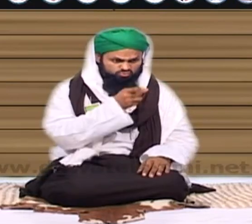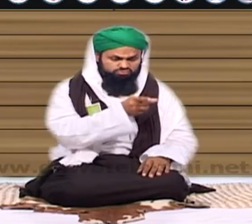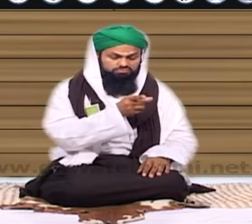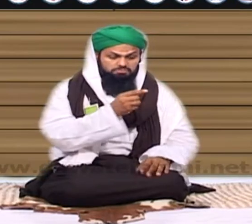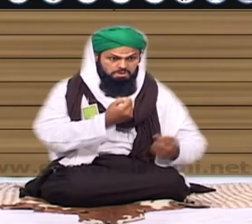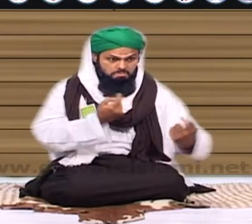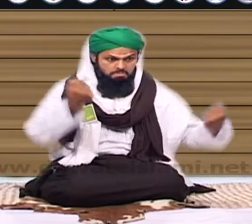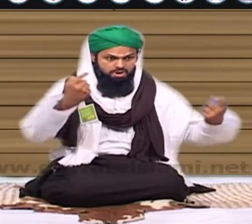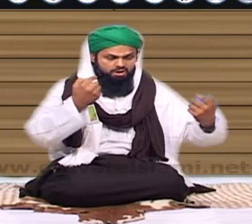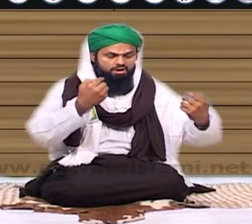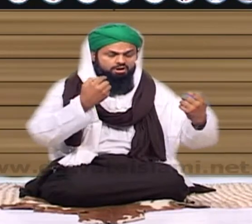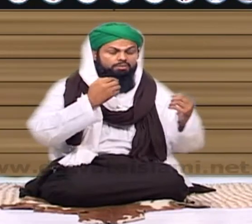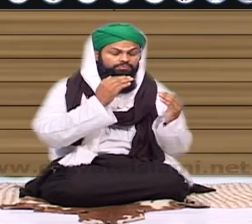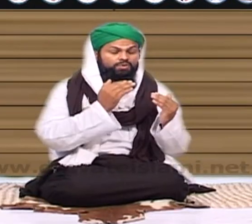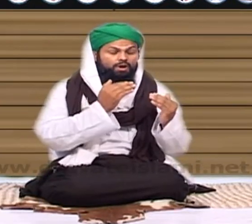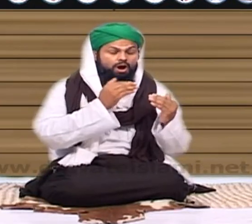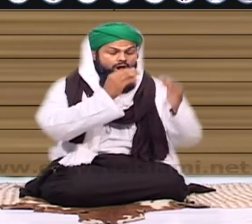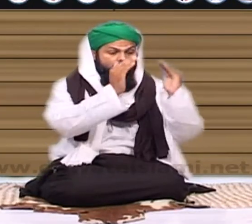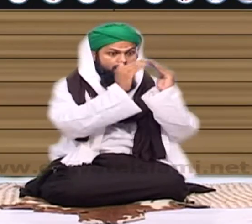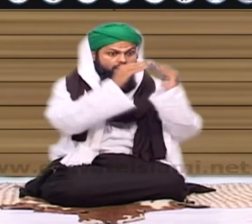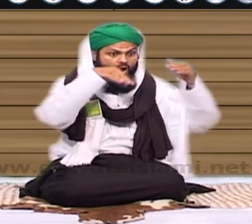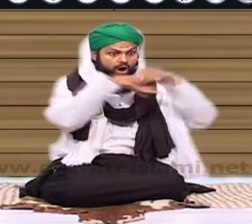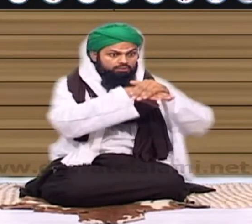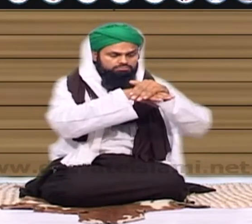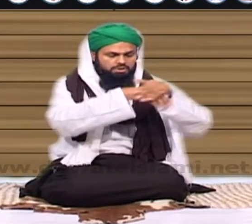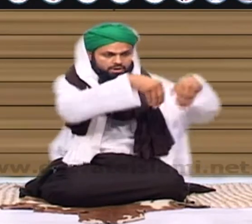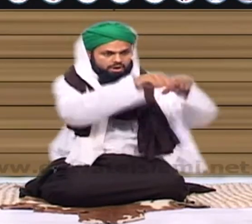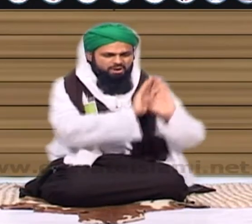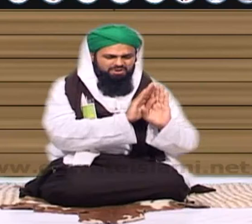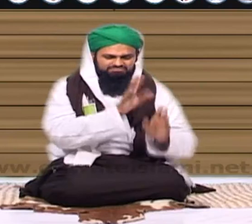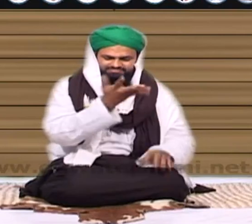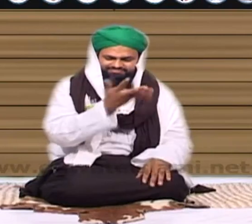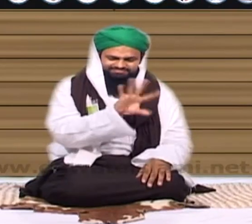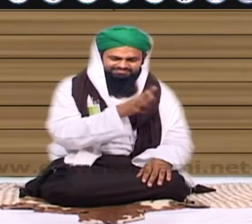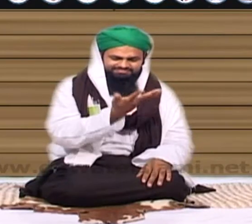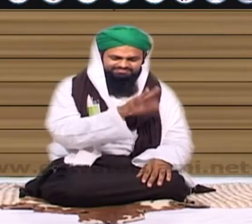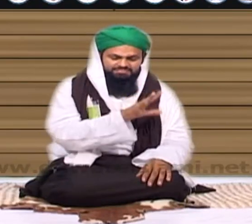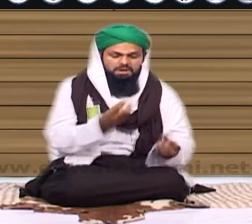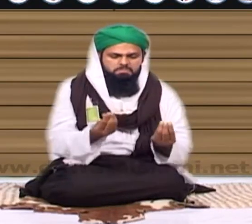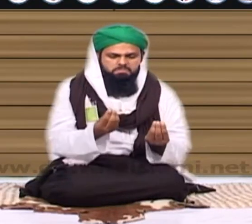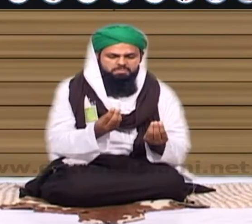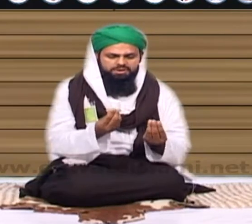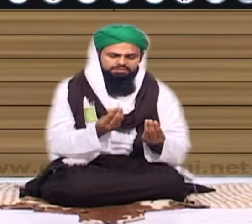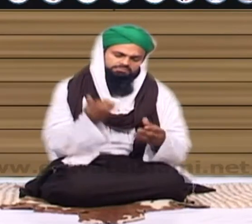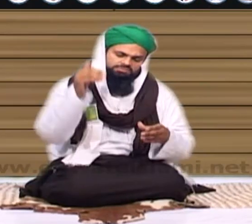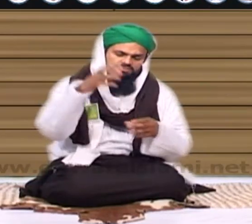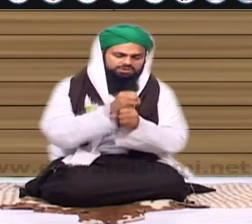کو اپنے بنگلے میں ائر کنڈیشن روم میں نہیں رکھا جائے آپ کو بھی خود کے اندر اتار دیا جائے سوچ